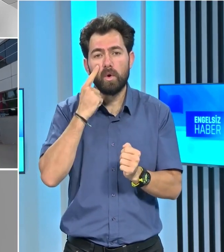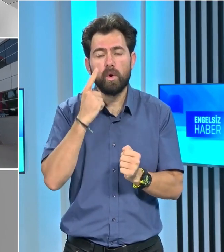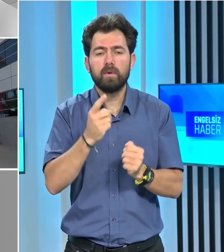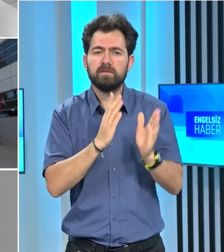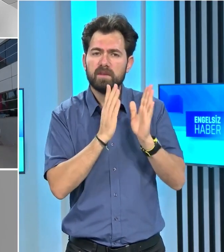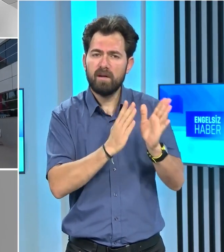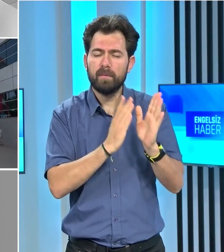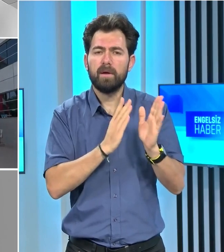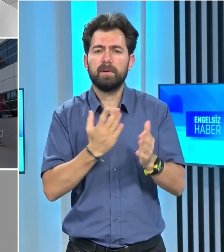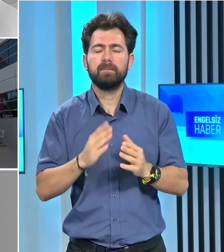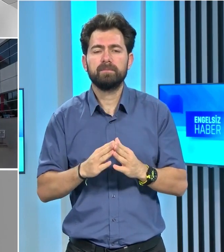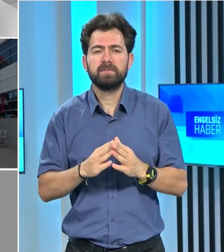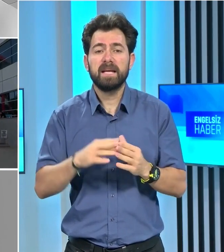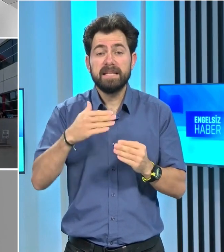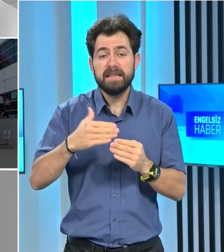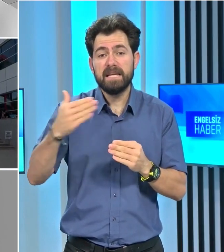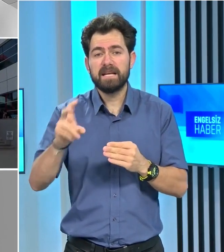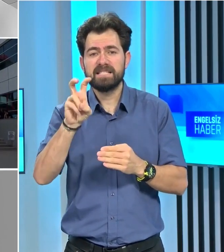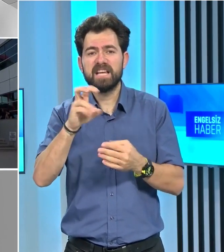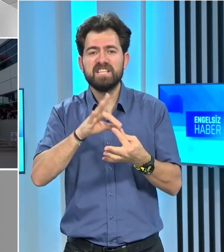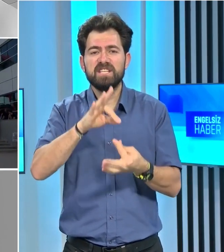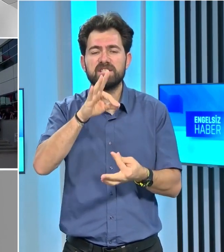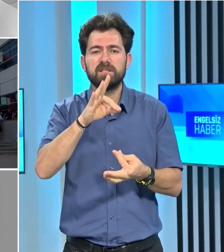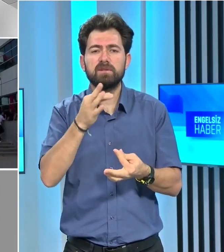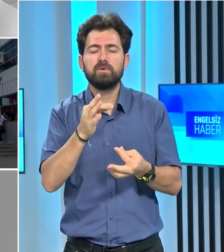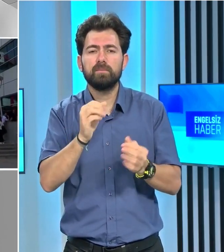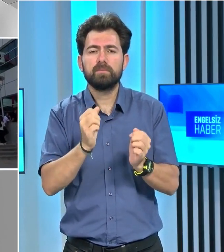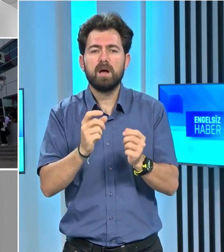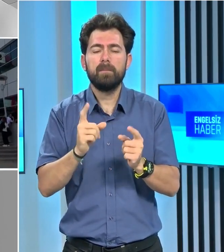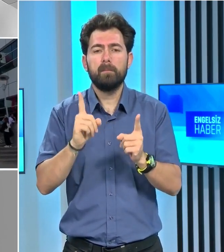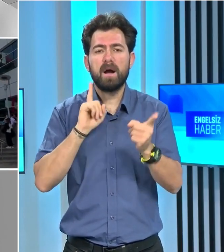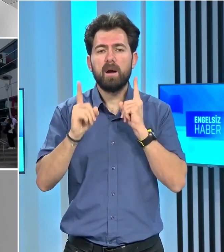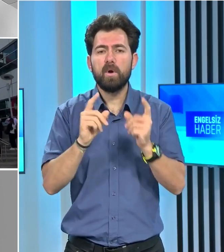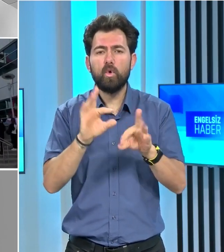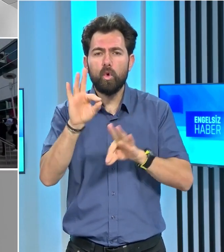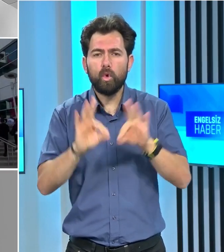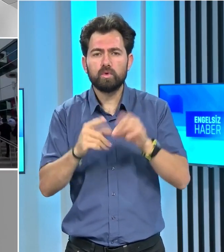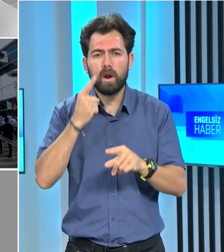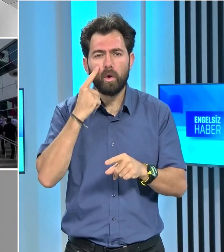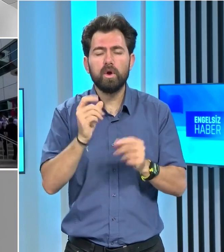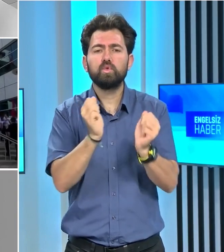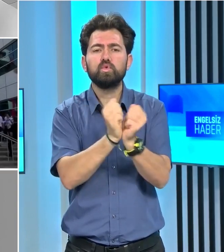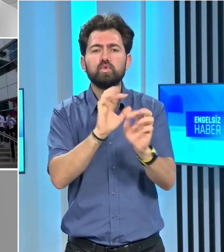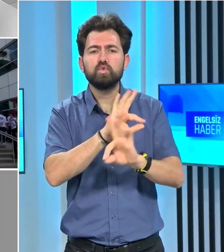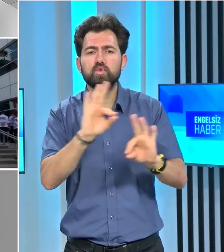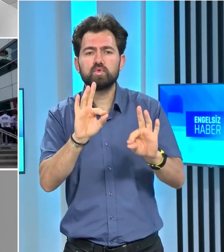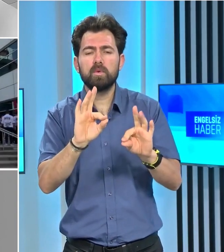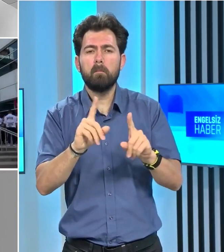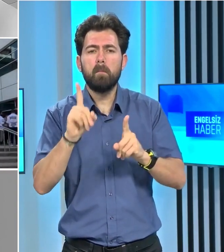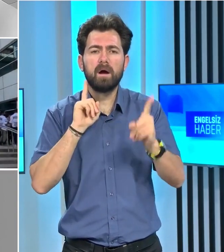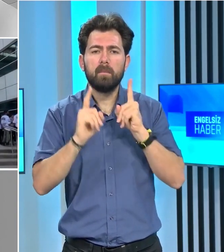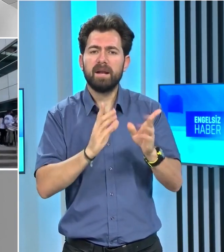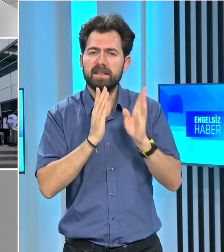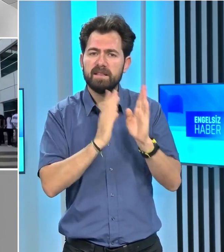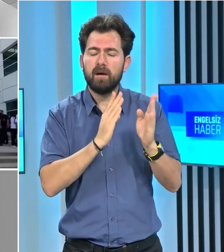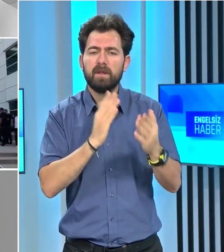devamına diğer 8 sanığın ise adli kontrol şartıyla tutuksuz yargılanmasına karar